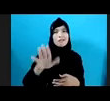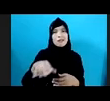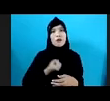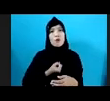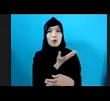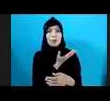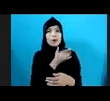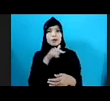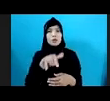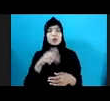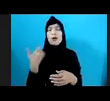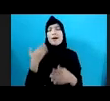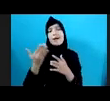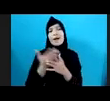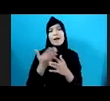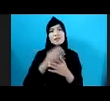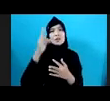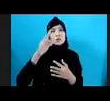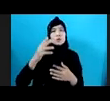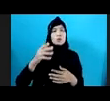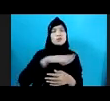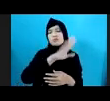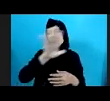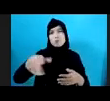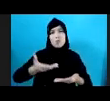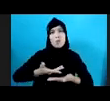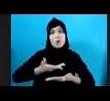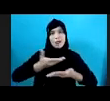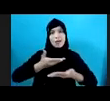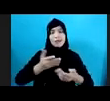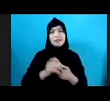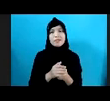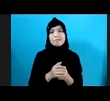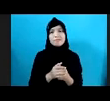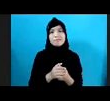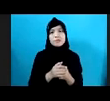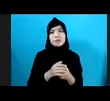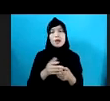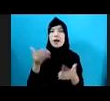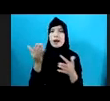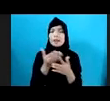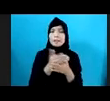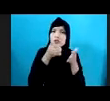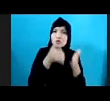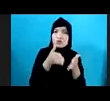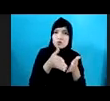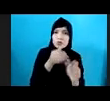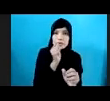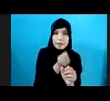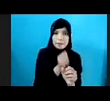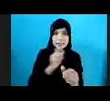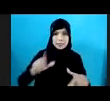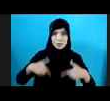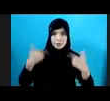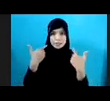Punya Akses Untuk Berbagai Layanan Entah Itu Akses Khusus Rehabilitasi Fisik Psikososial